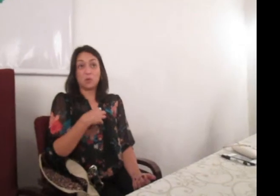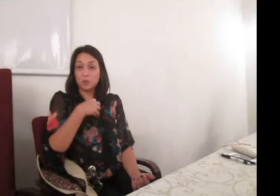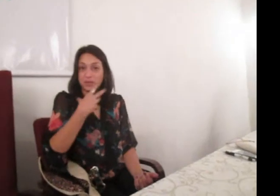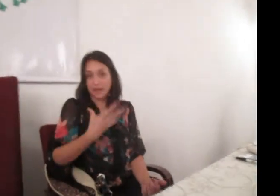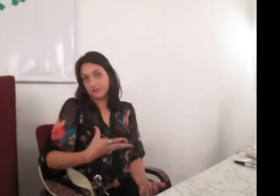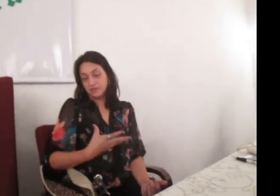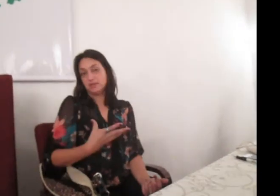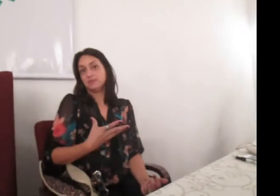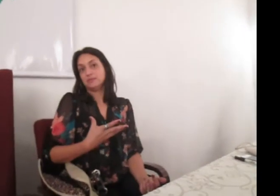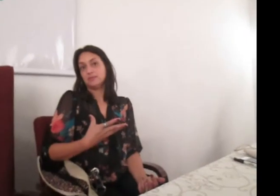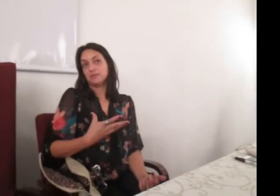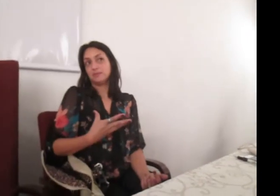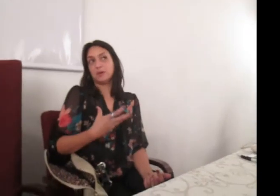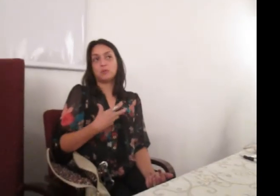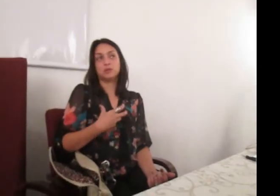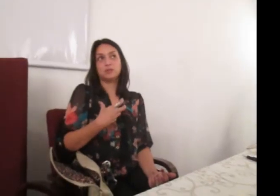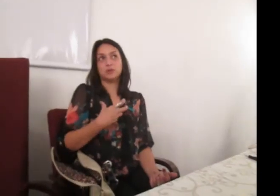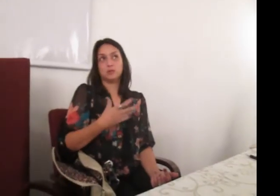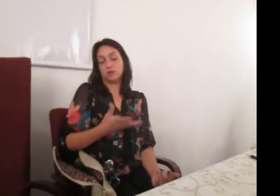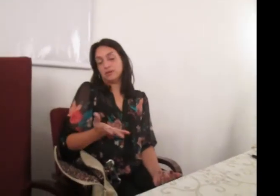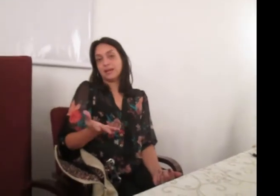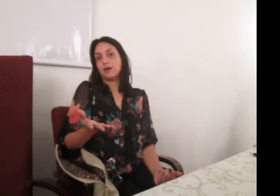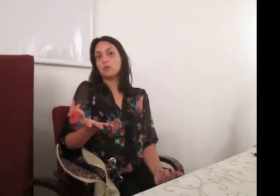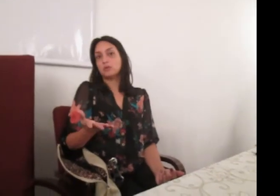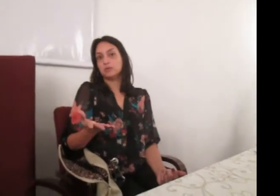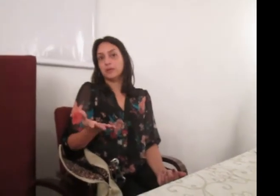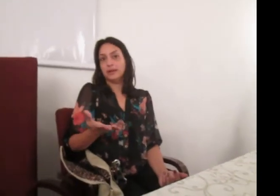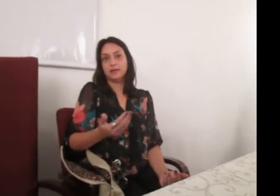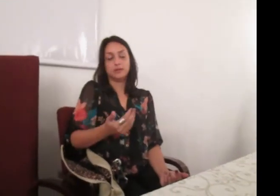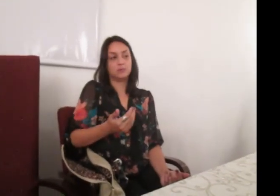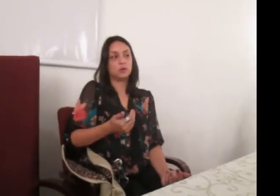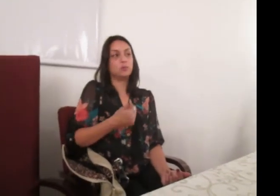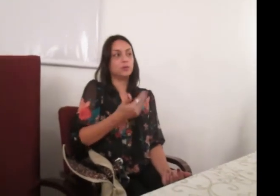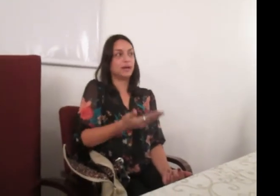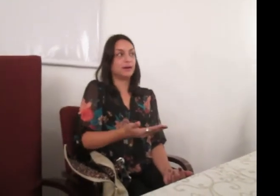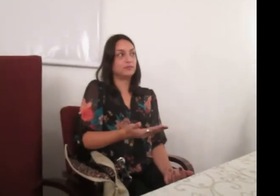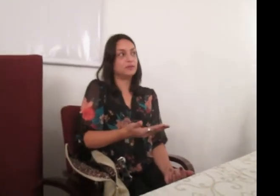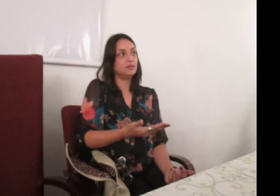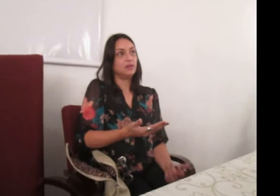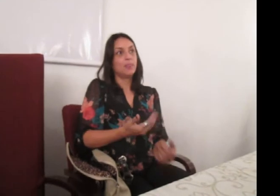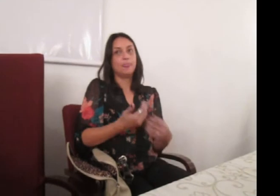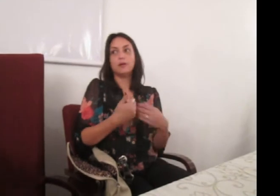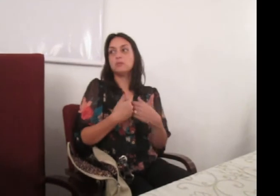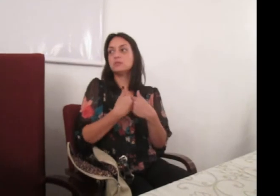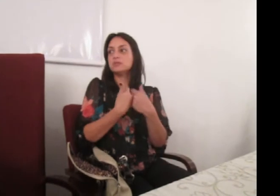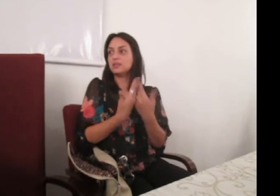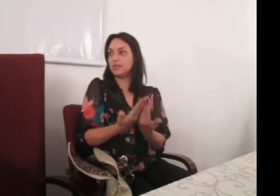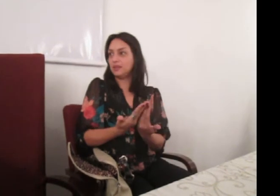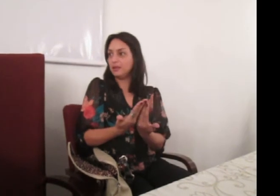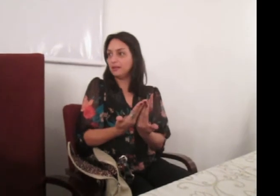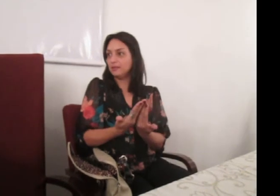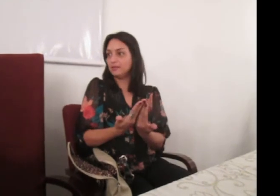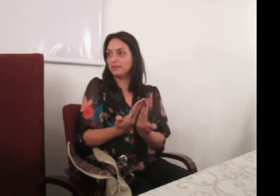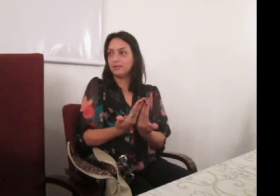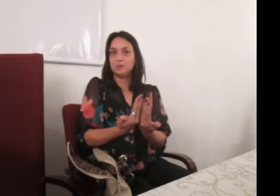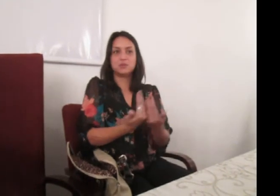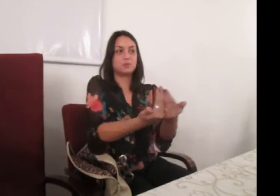Me incomodava, eu quando eu dou aula de cálculo, né? Então, me incomodava não conseguir me